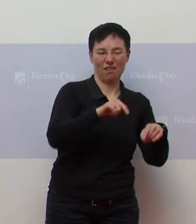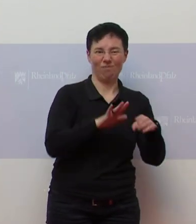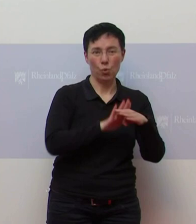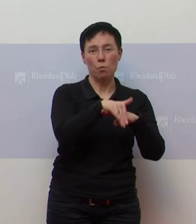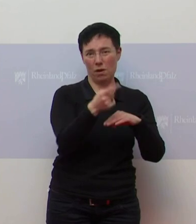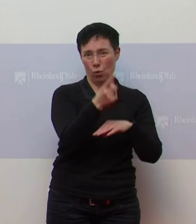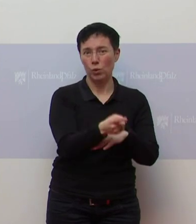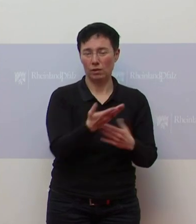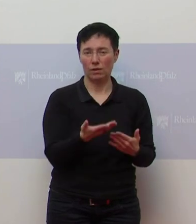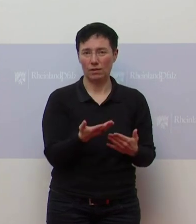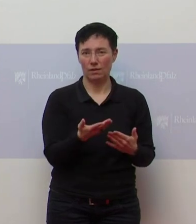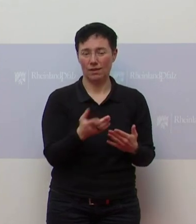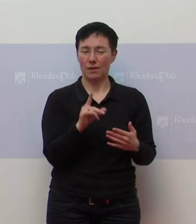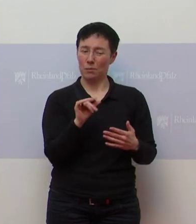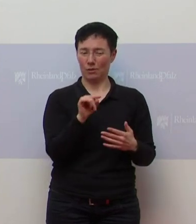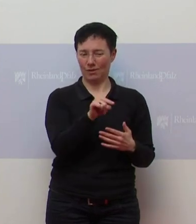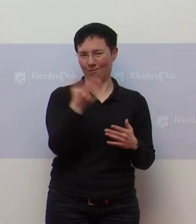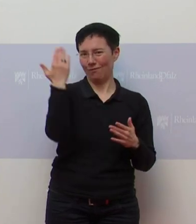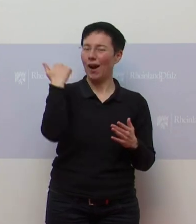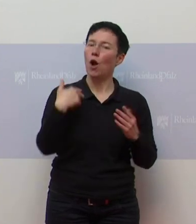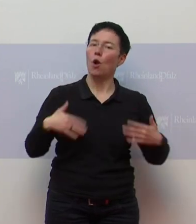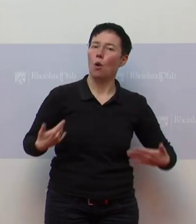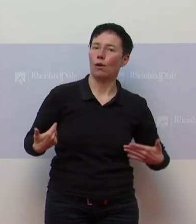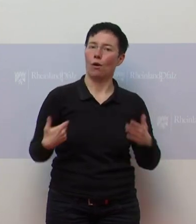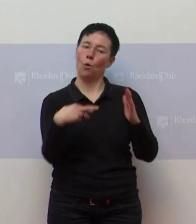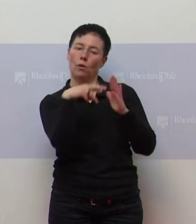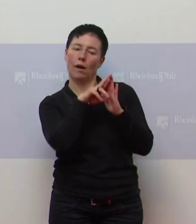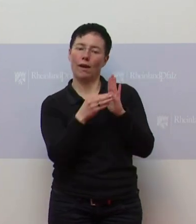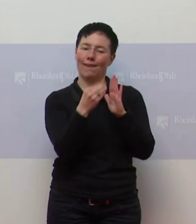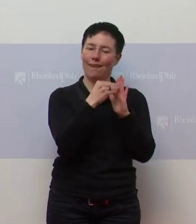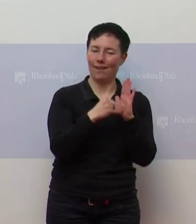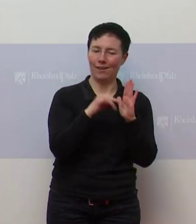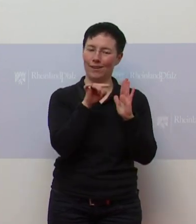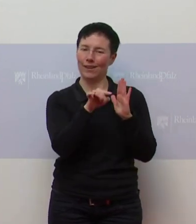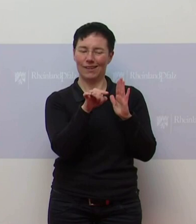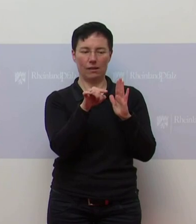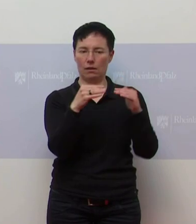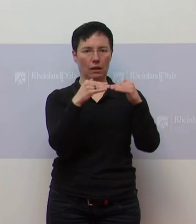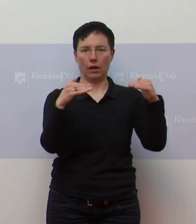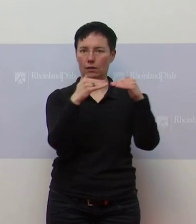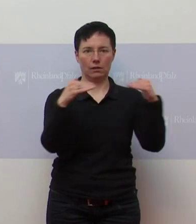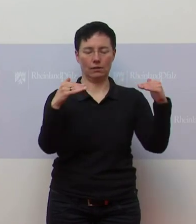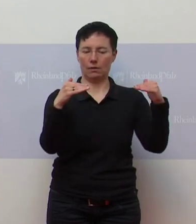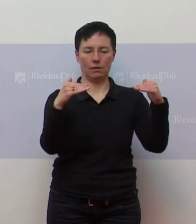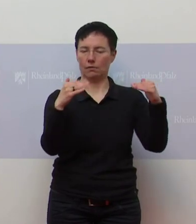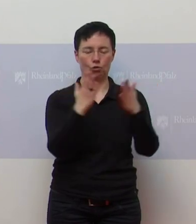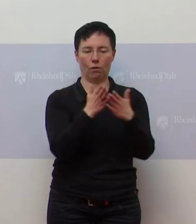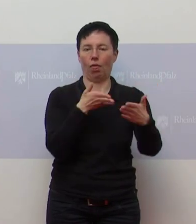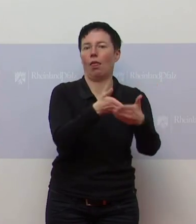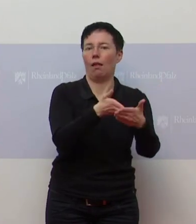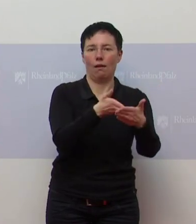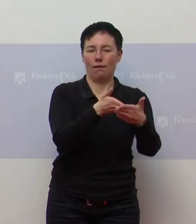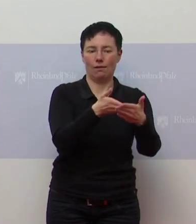Möglichkeiten der Lockerungen, die wir in der Vergangenheit eingeräumt haben, ja an dieser Grenze im Moment auch schon scheitern.